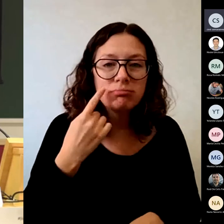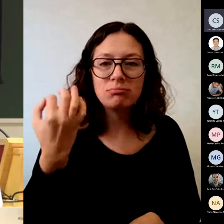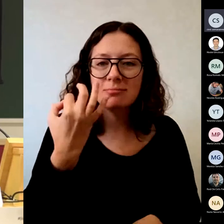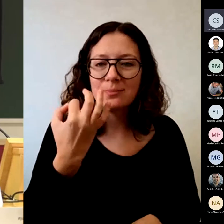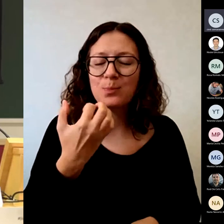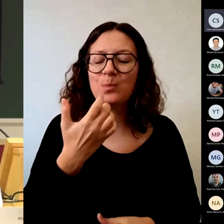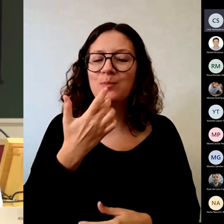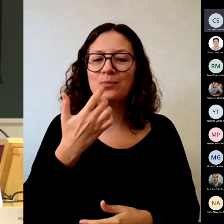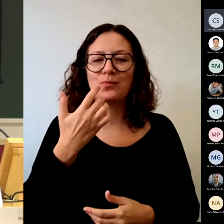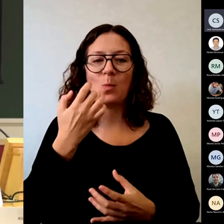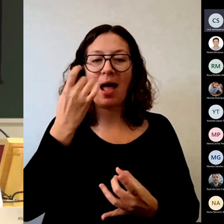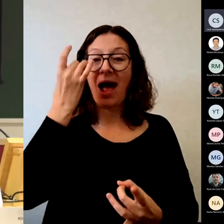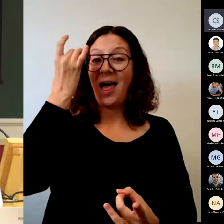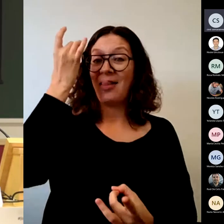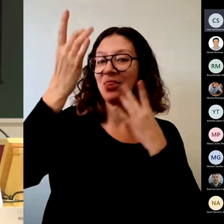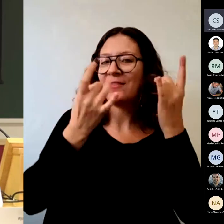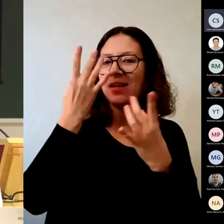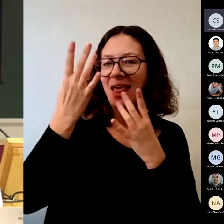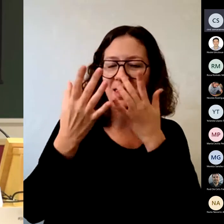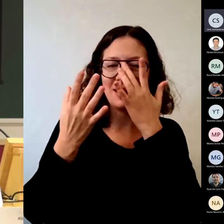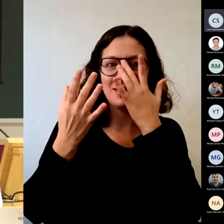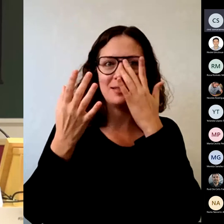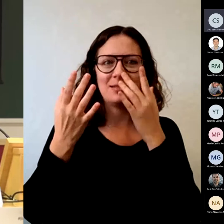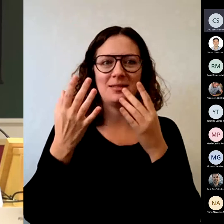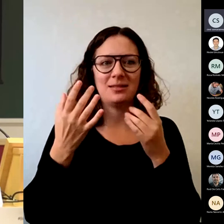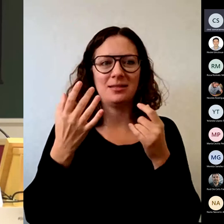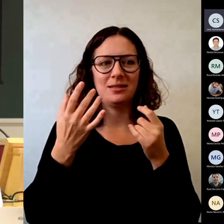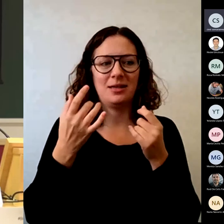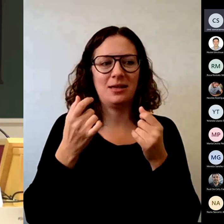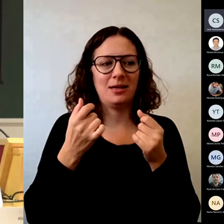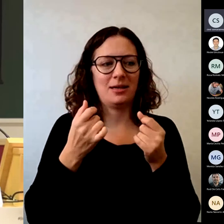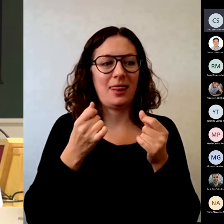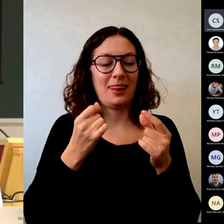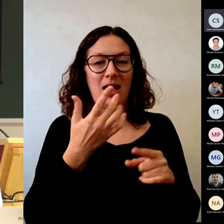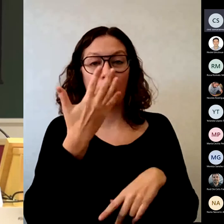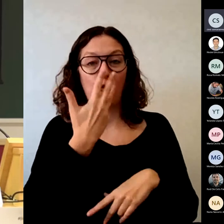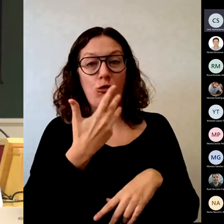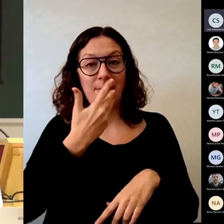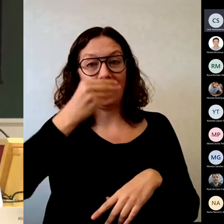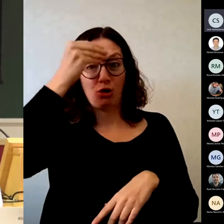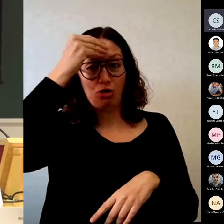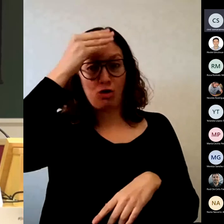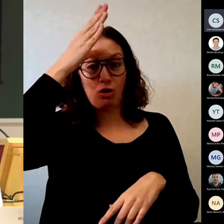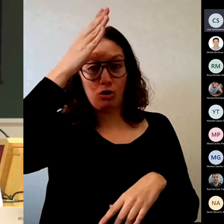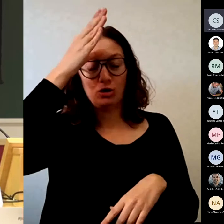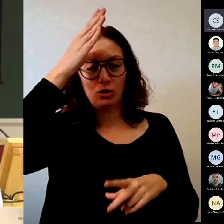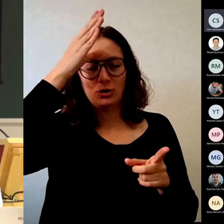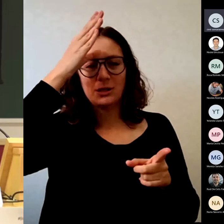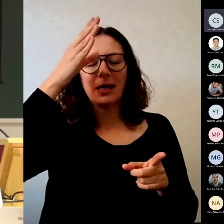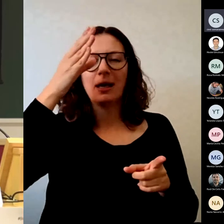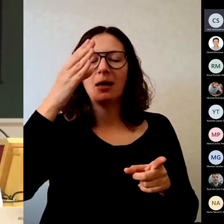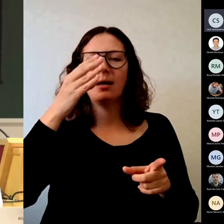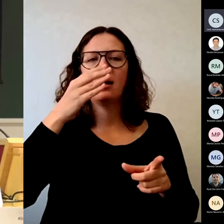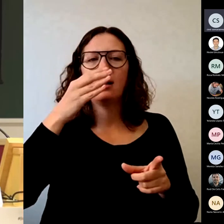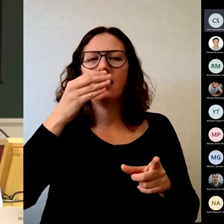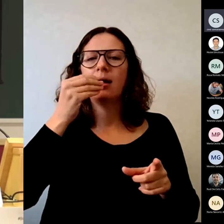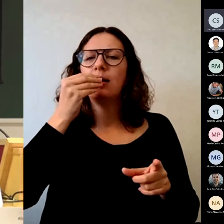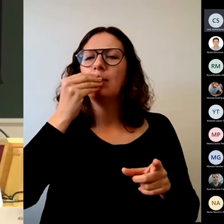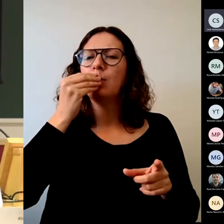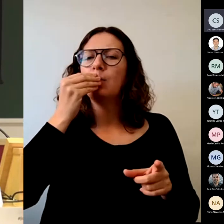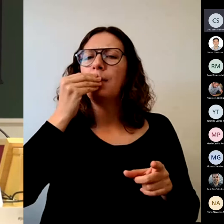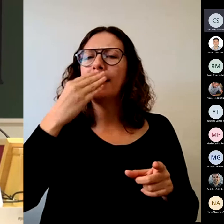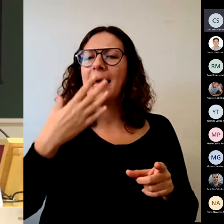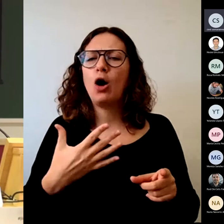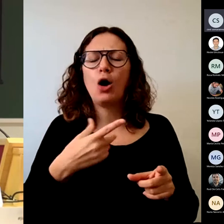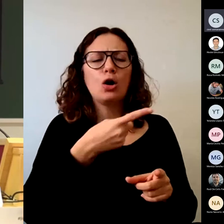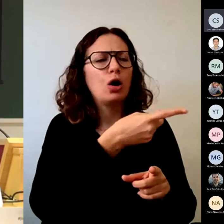daban conocimientos era mucho mejor pedirles a ellos las enseñaran al resto de